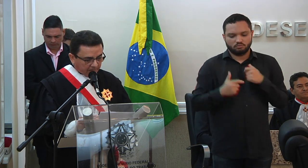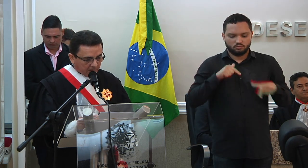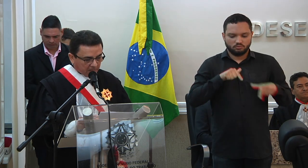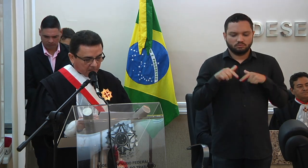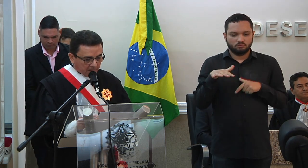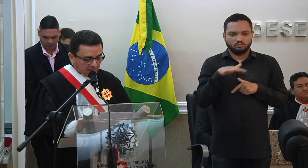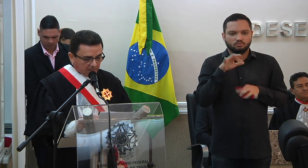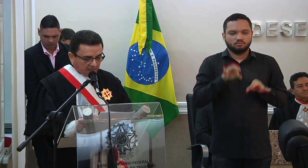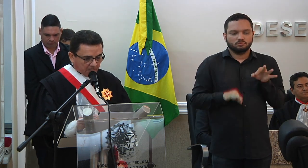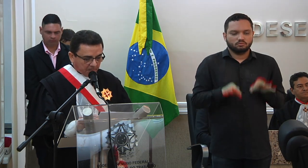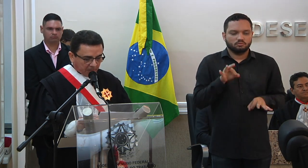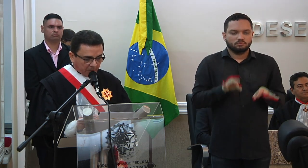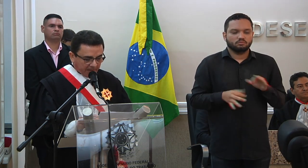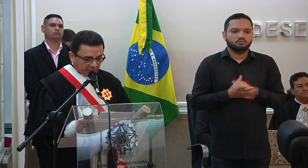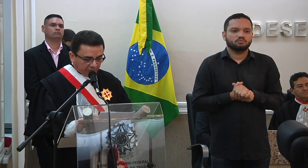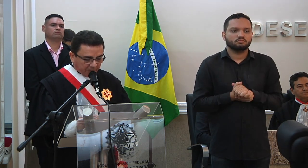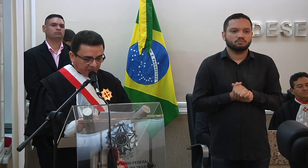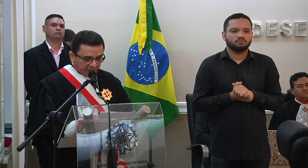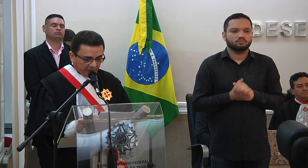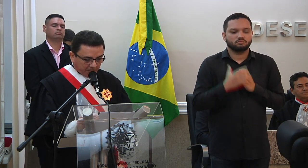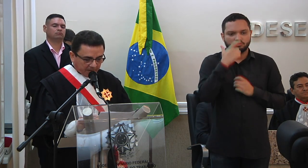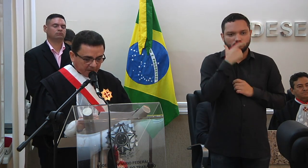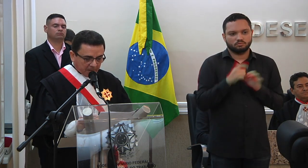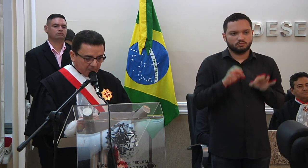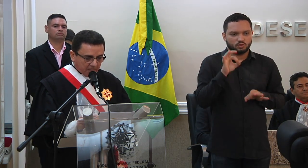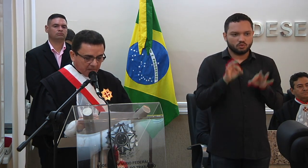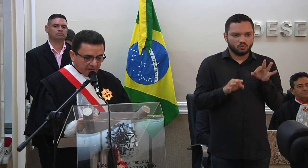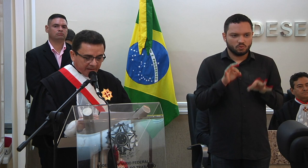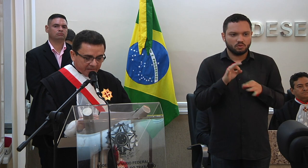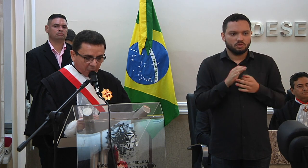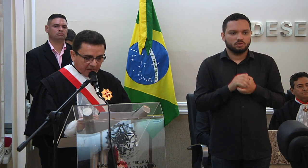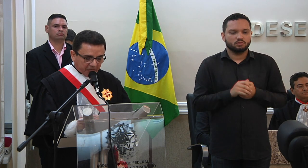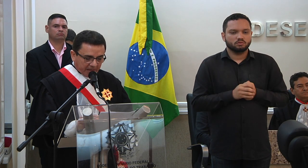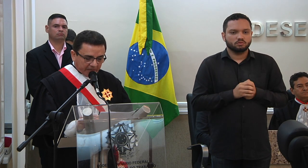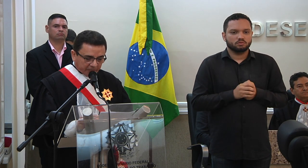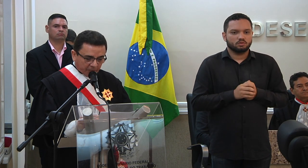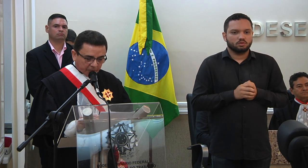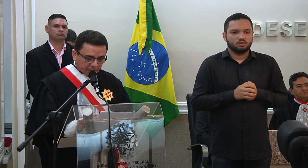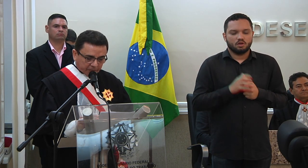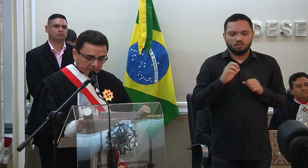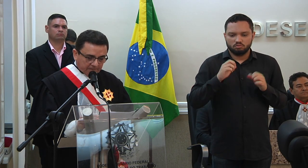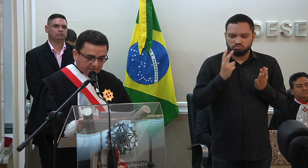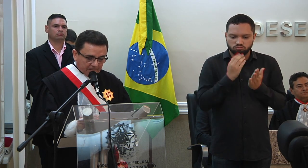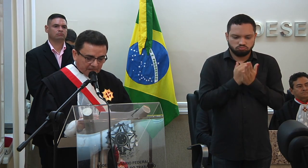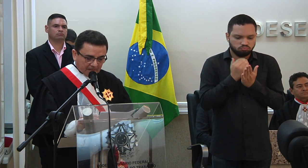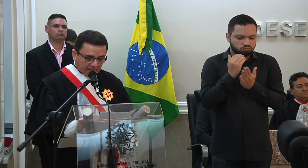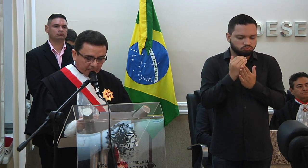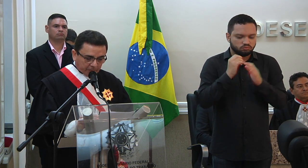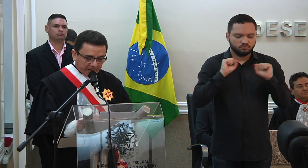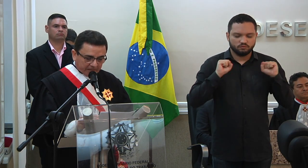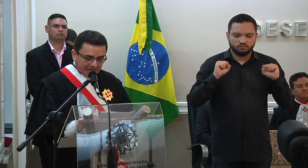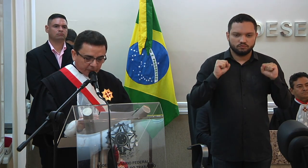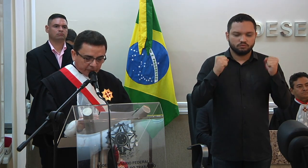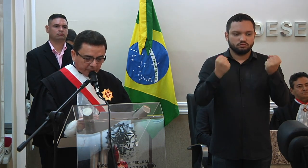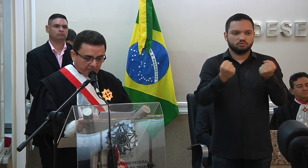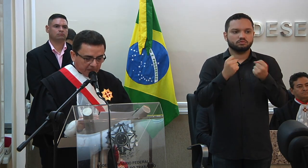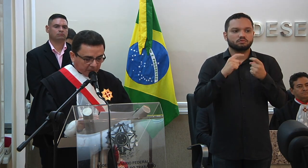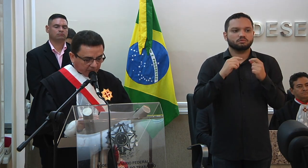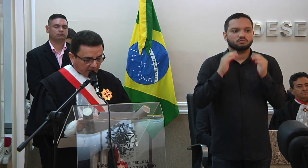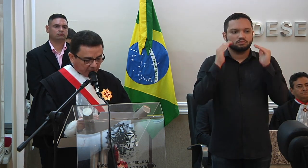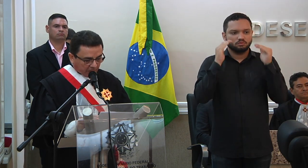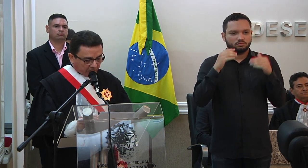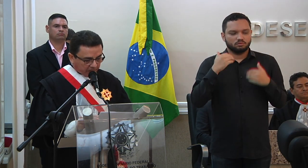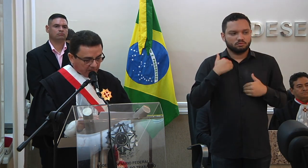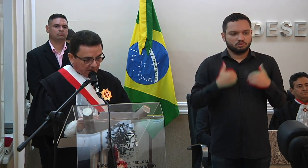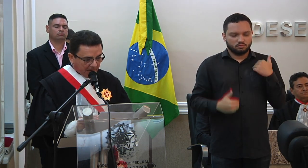justiça, pelo mesmo juiz de sempre, que não medirá esforços, respeitados seus